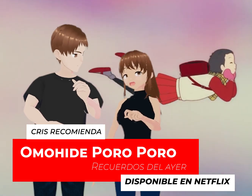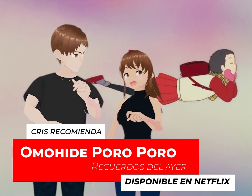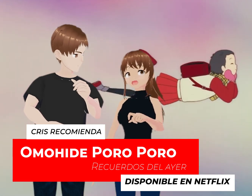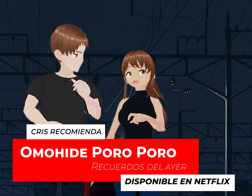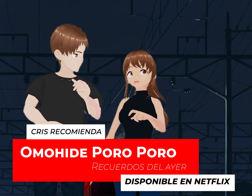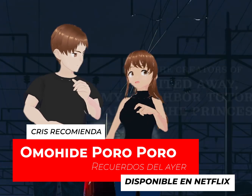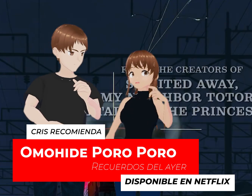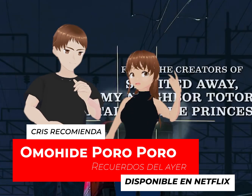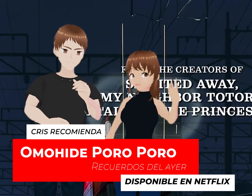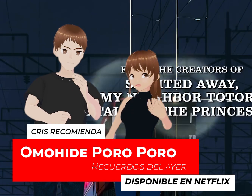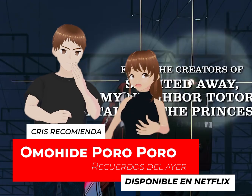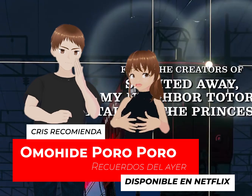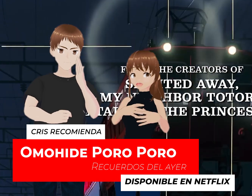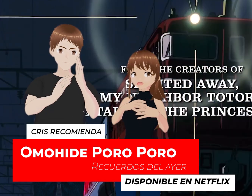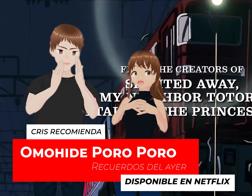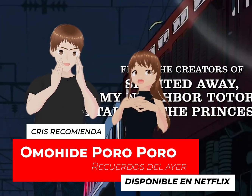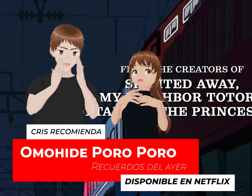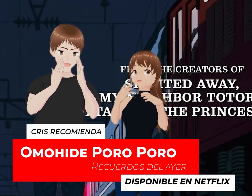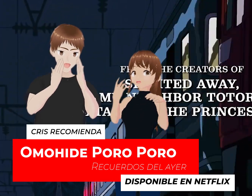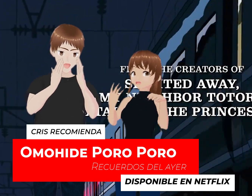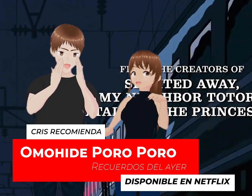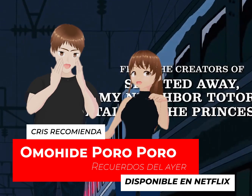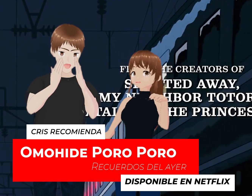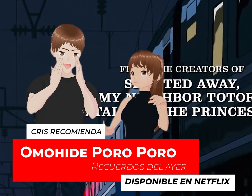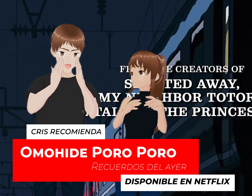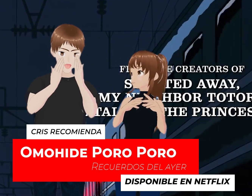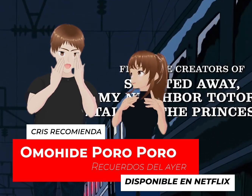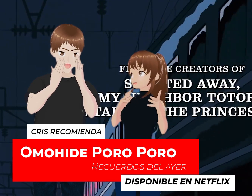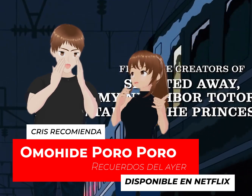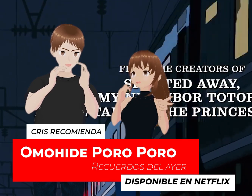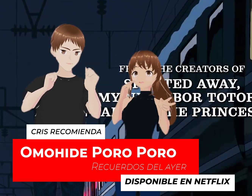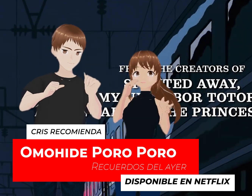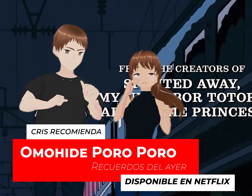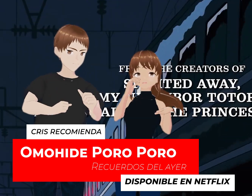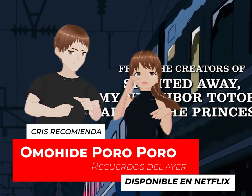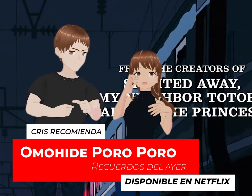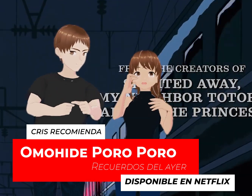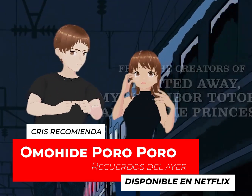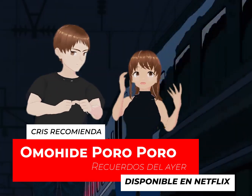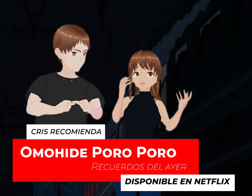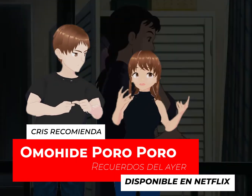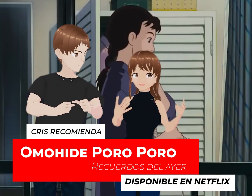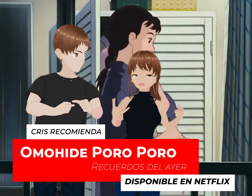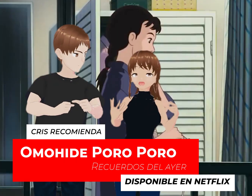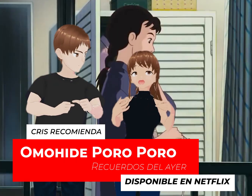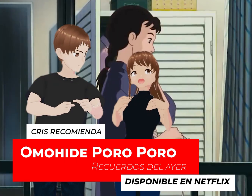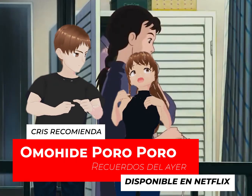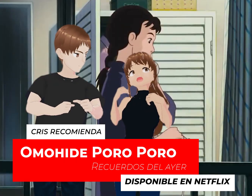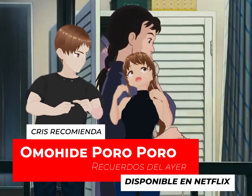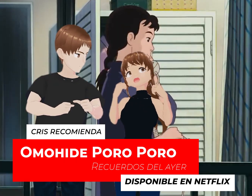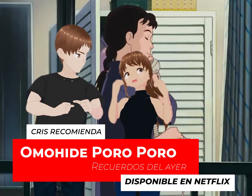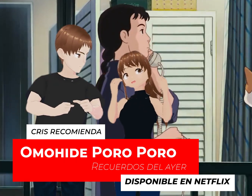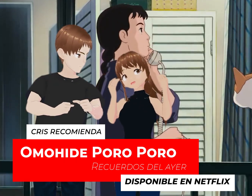niños se burlan de ellas Es muy interesante esa parte Que además es una película De los noventas